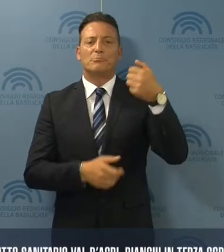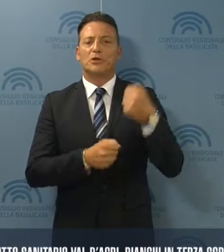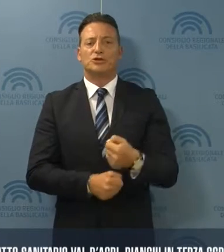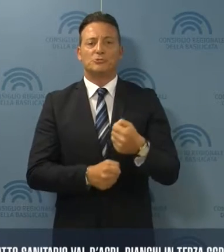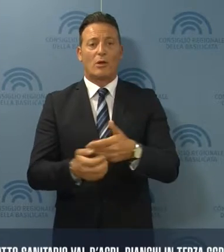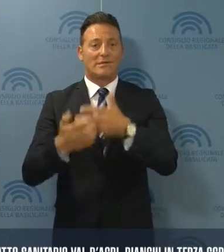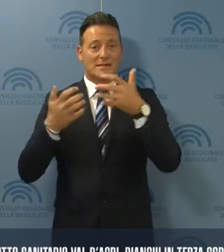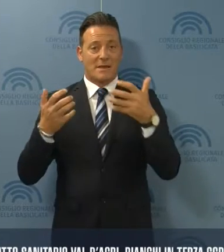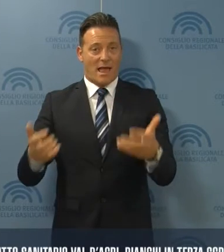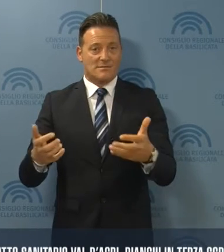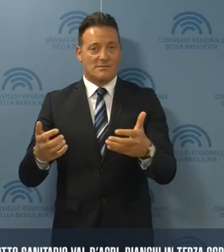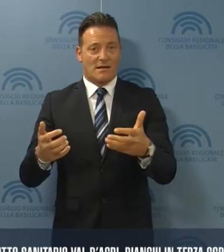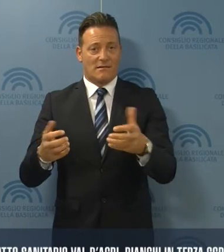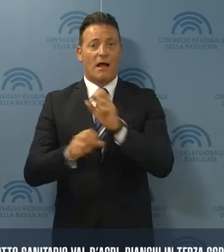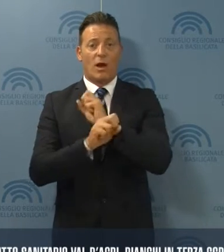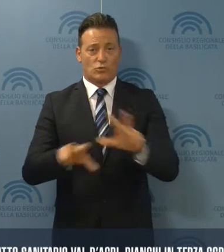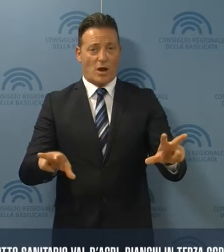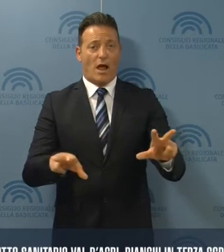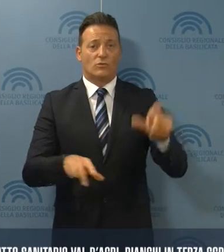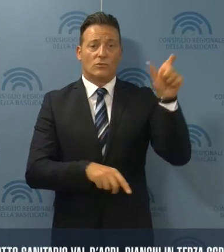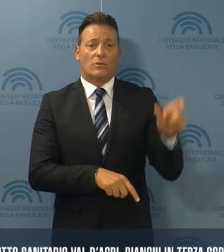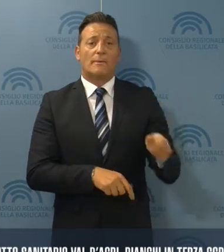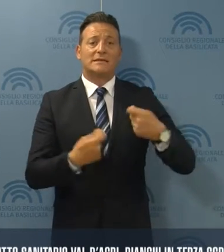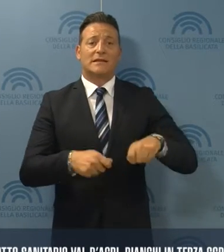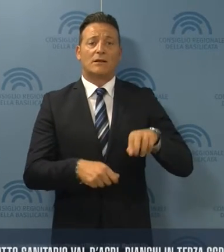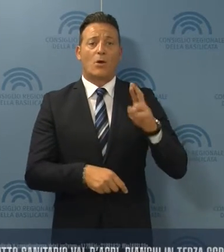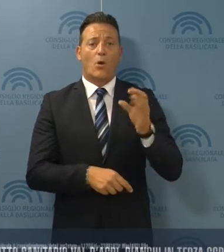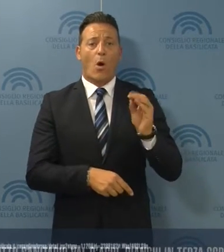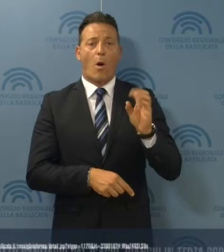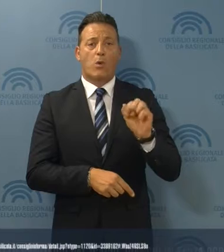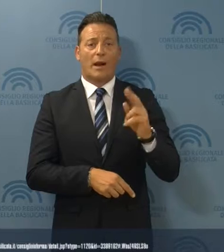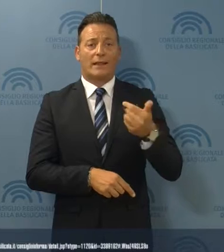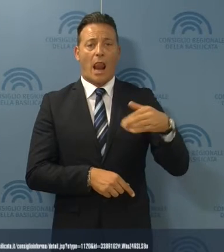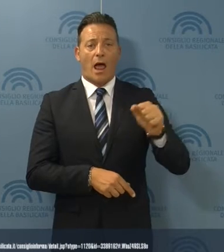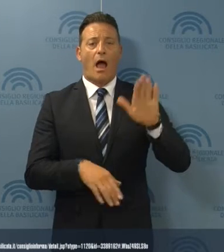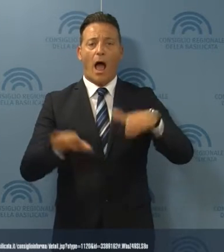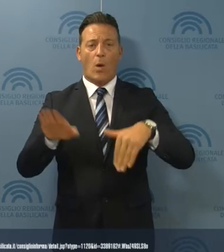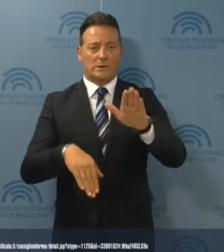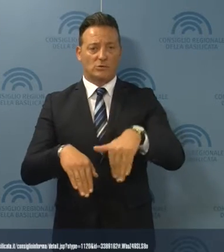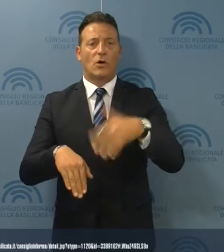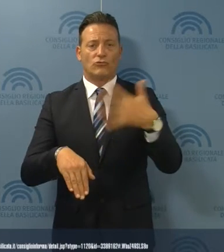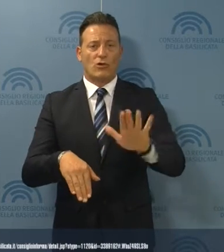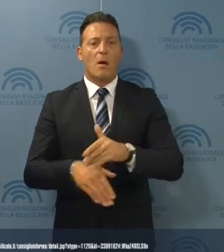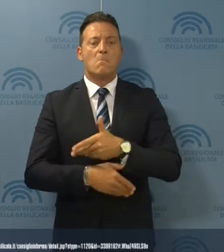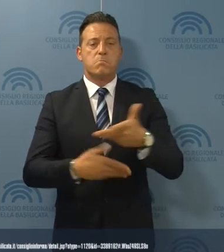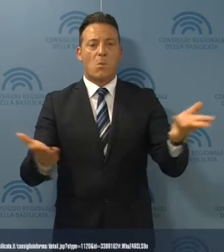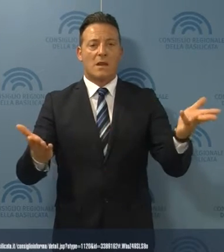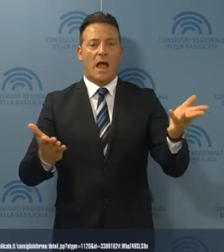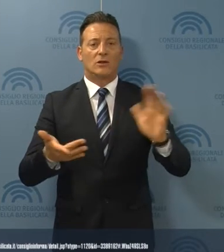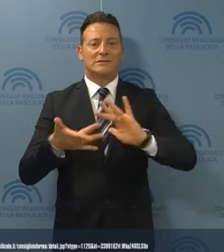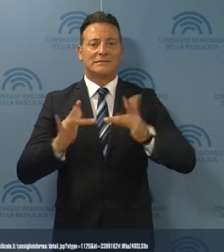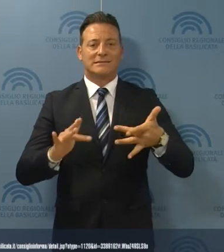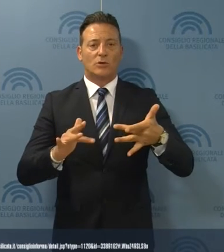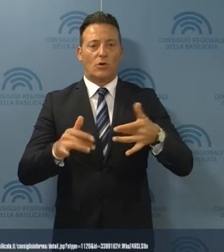di trasparenza, ha annunciato il presidente Robortella, l'audizione è stata pubblicata sul